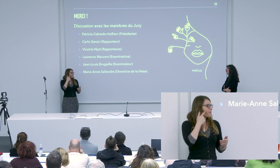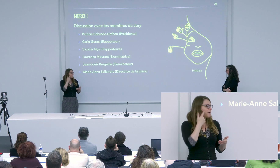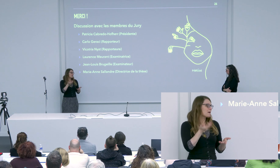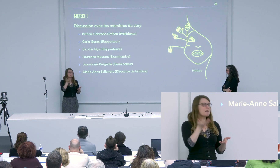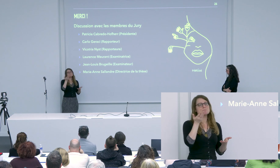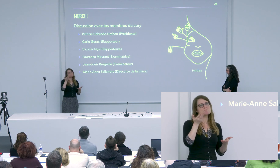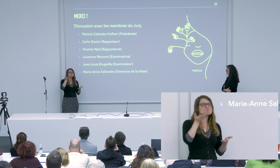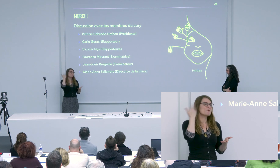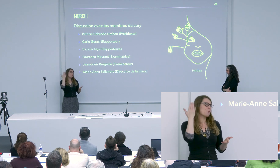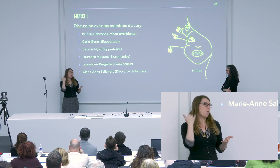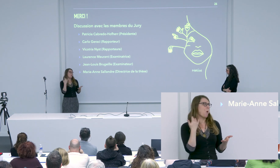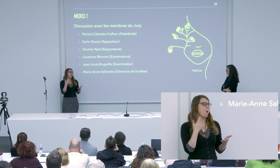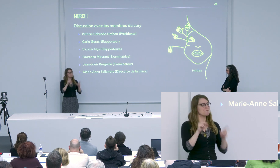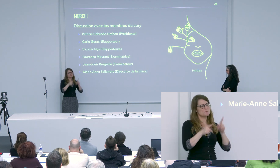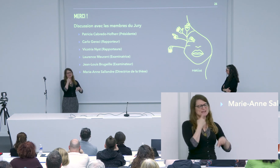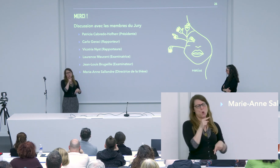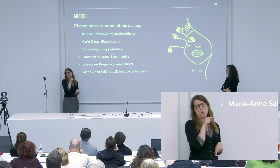lexicale et unité de transfert.